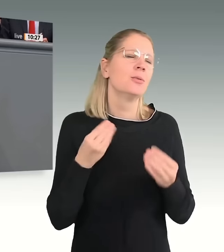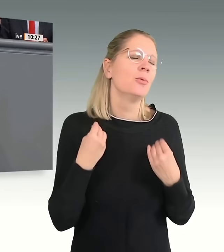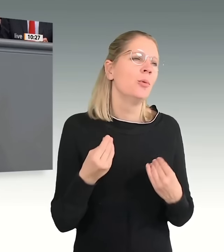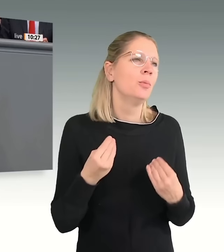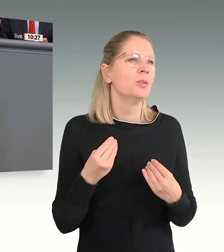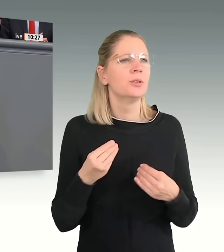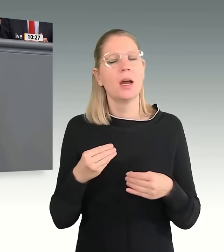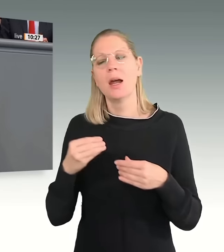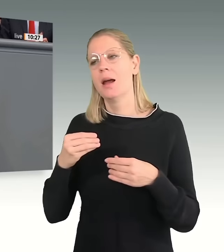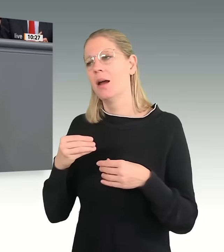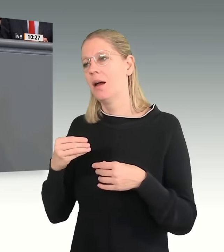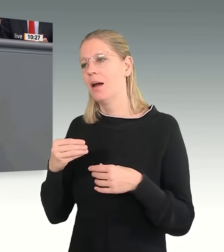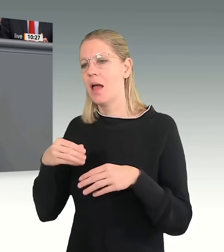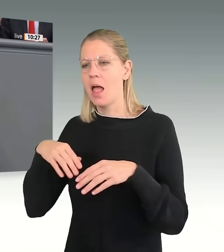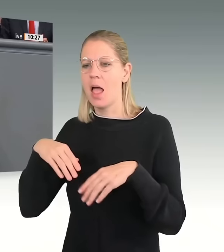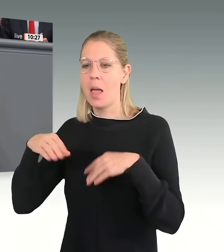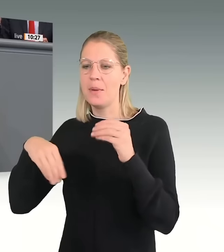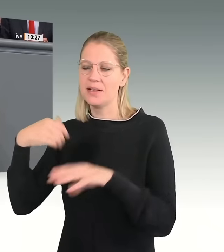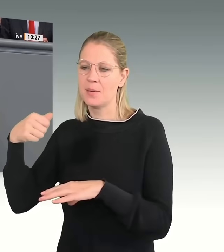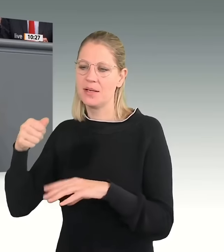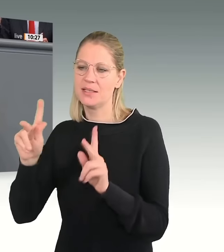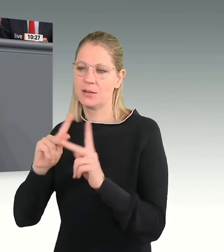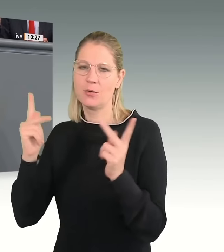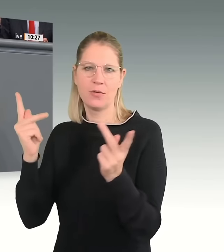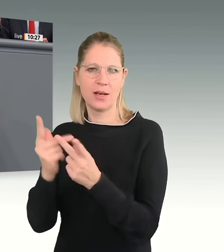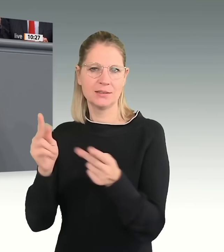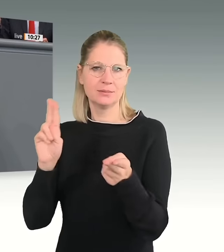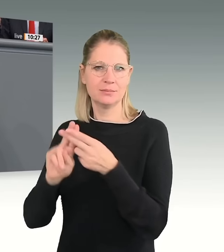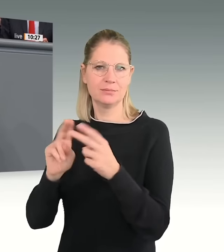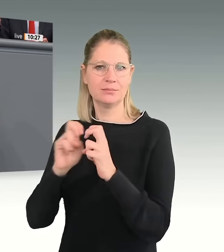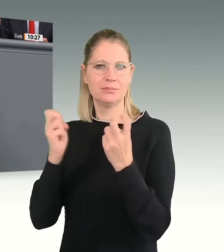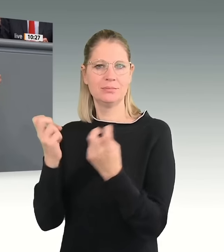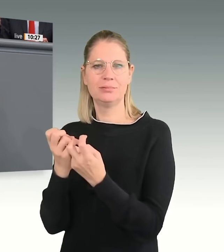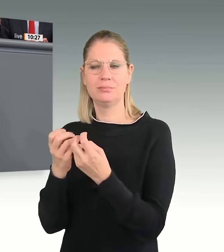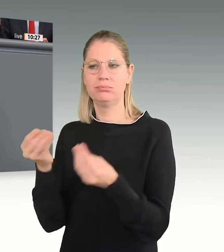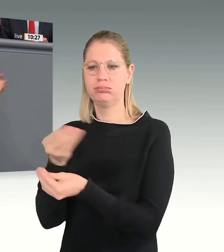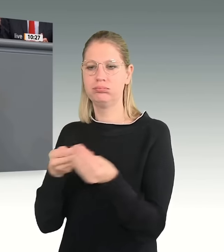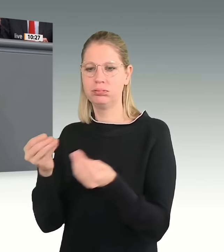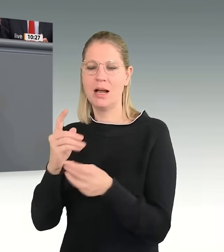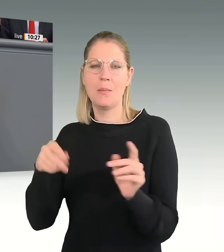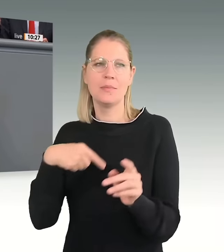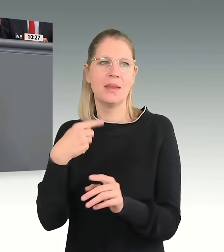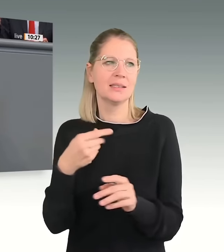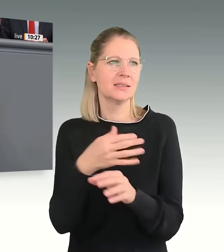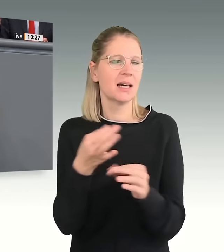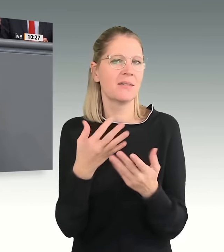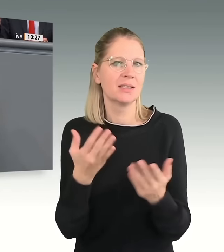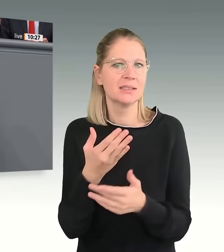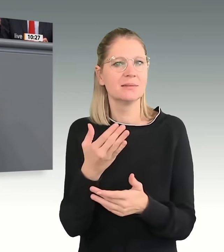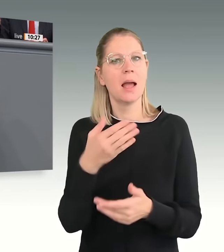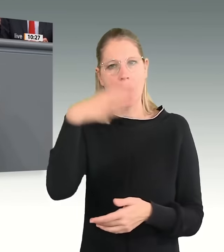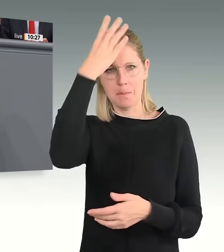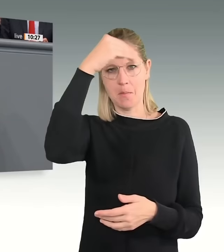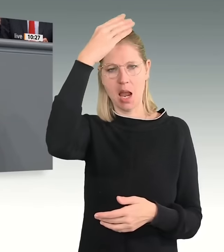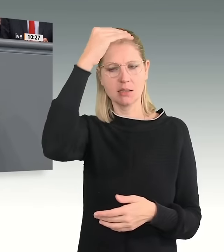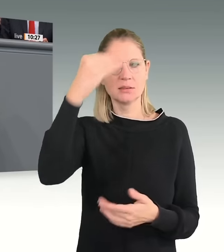Ministerpräsidentenkonferenz kommt zusammen. Am nächsten Tag steht Herr Merz vor den Kameras und sagt, zu wenig, zu langsam, nicht gut genug. Wir